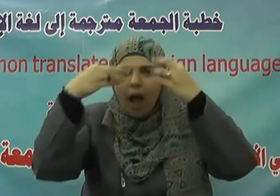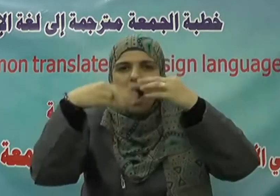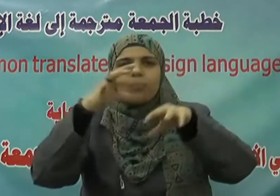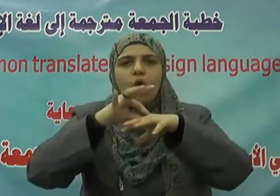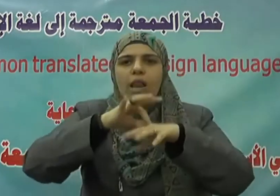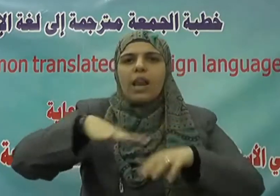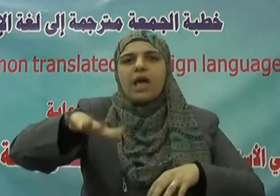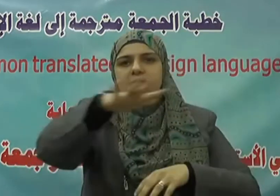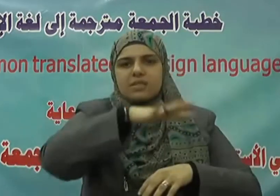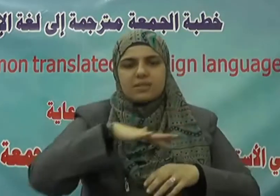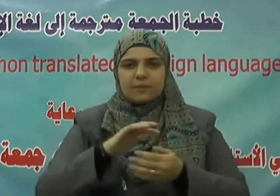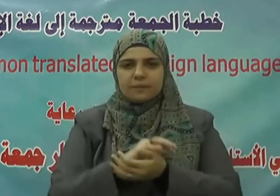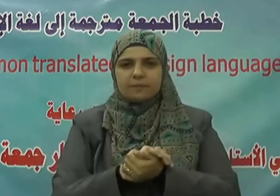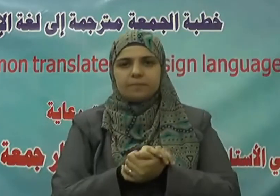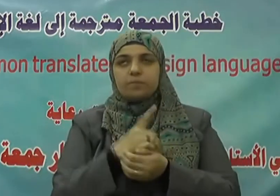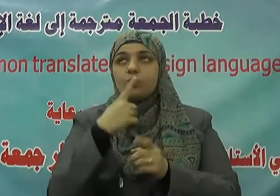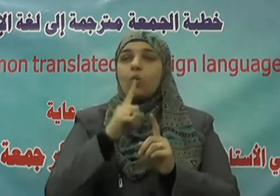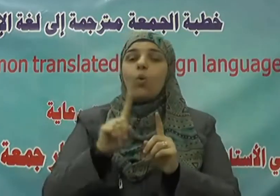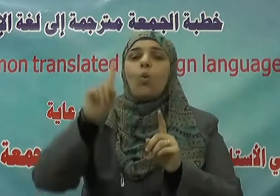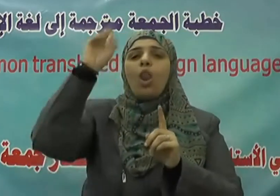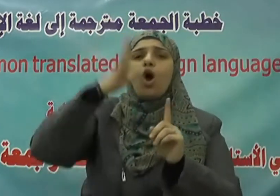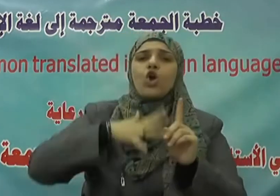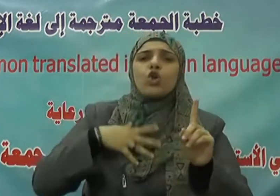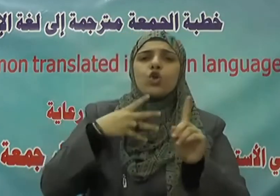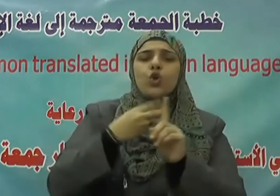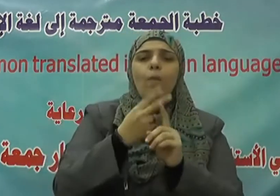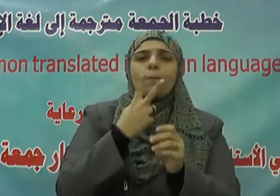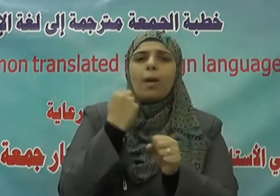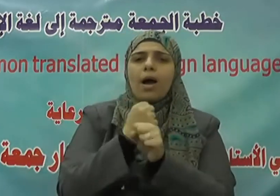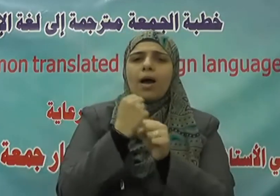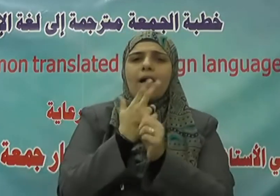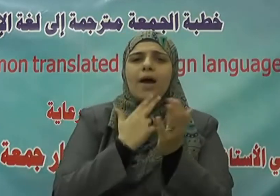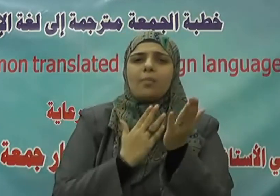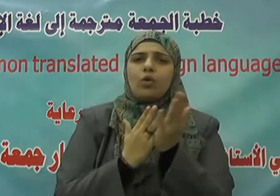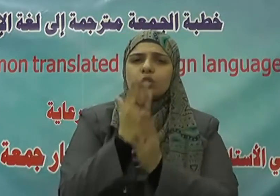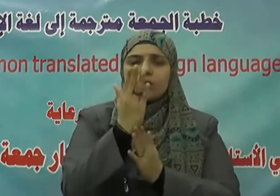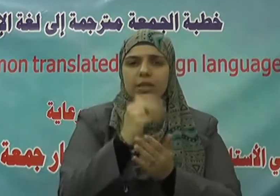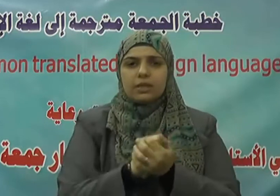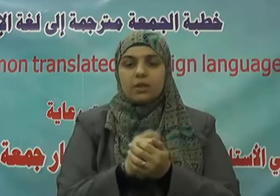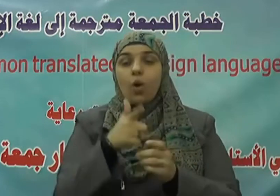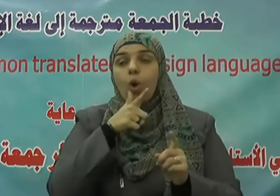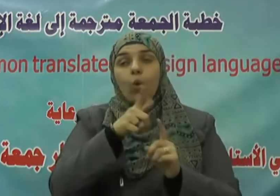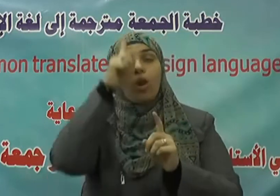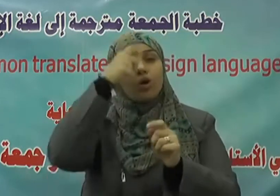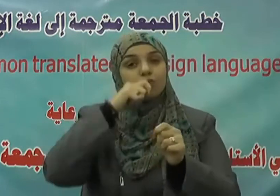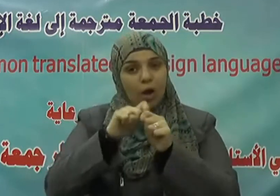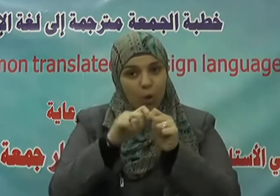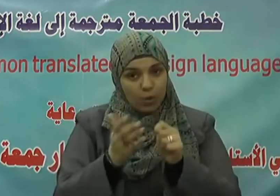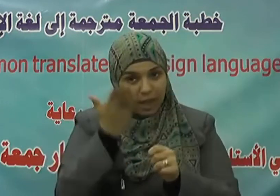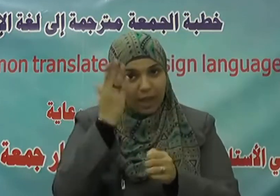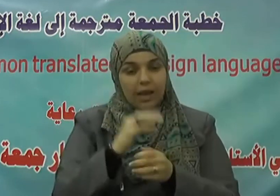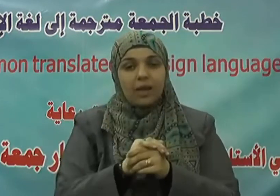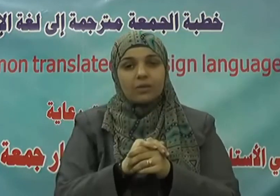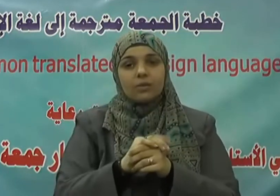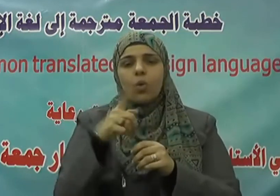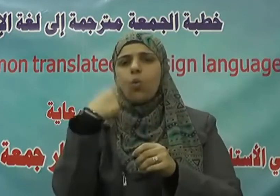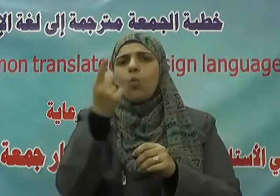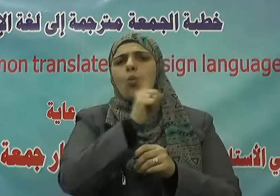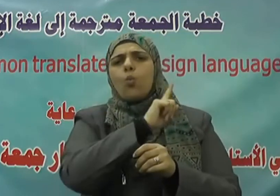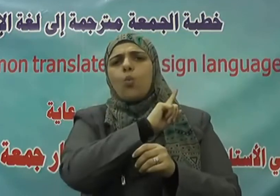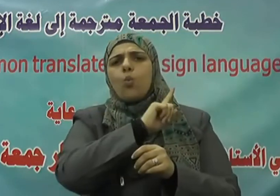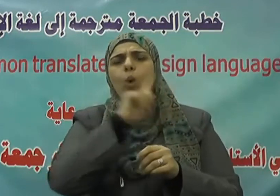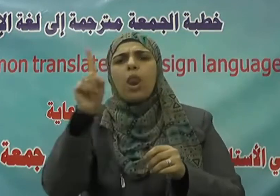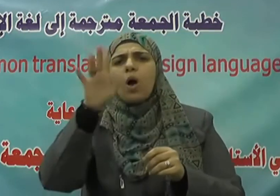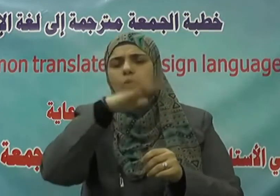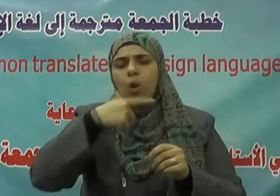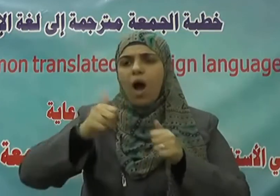والله يحب المحسنين ويقول تعالى ولا يأتل أولي الفضل